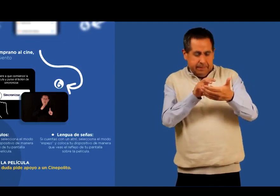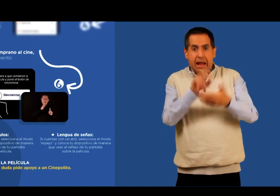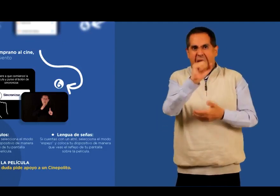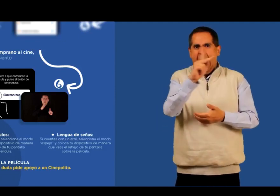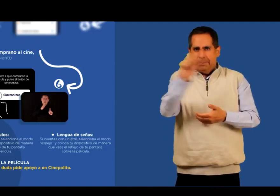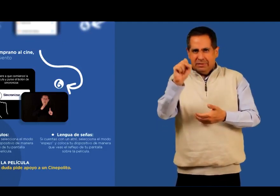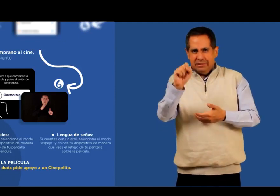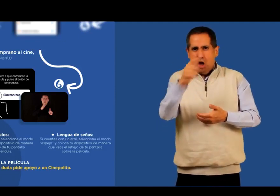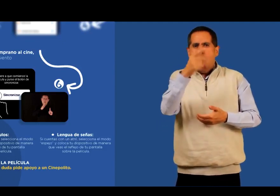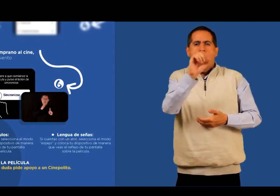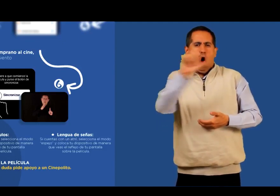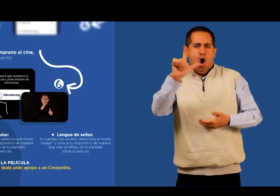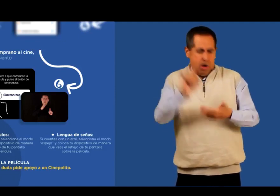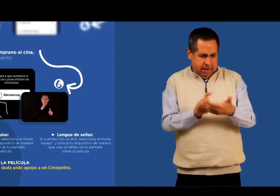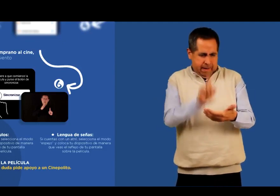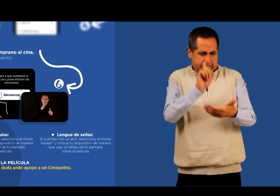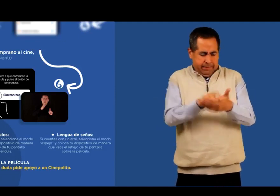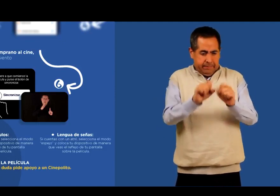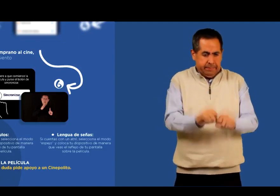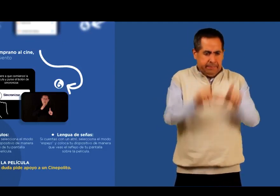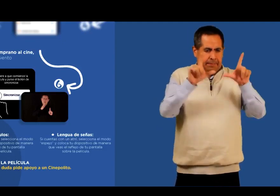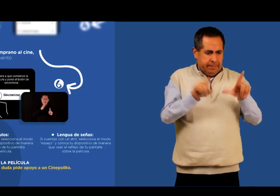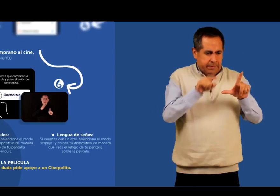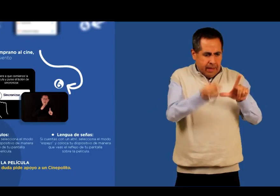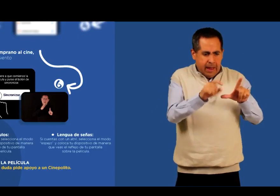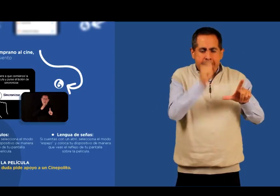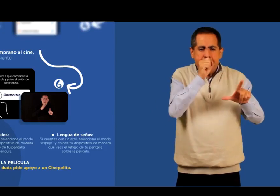Recuerda llevar tu dispositivo con suficiente batería.